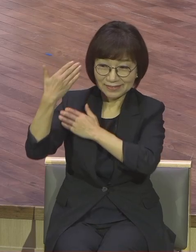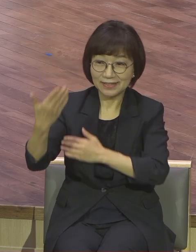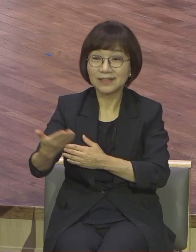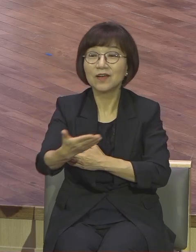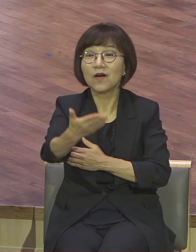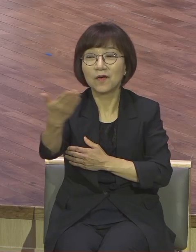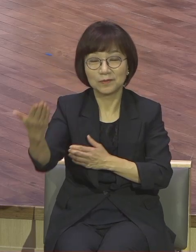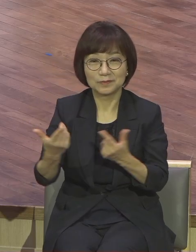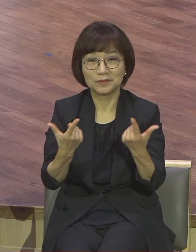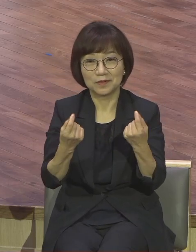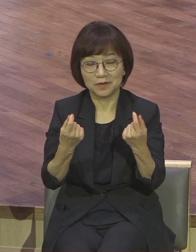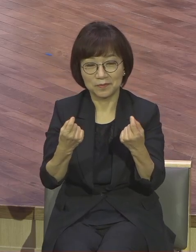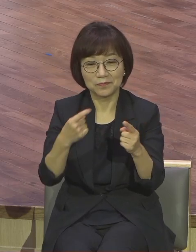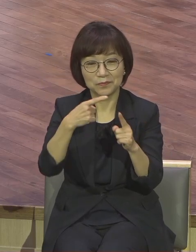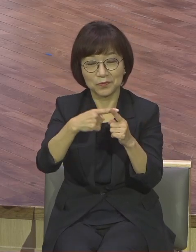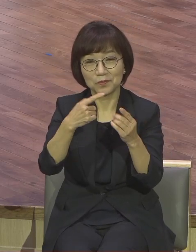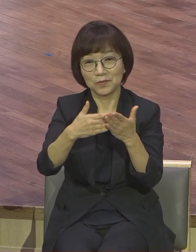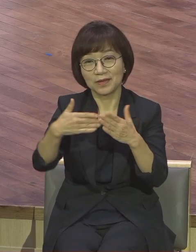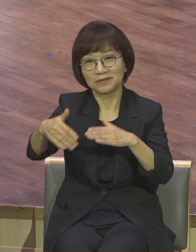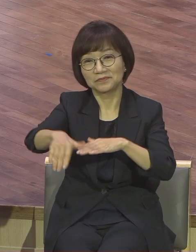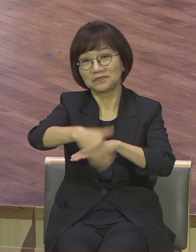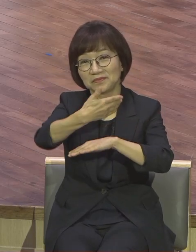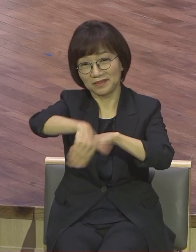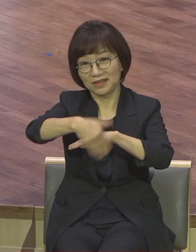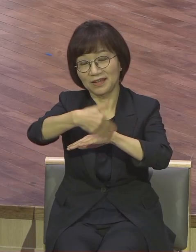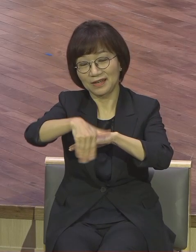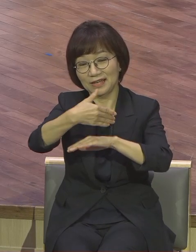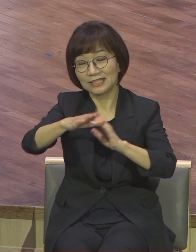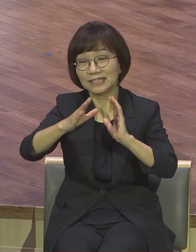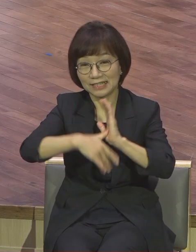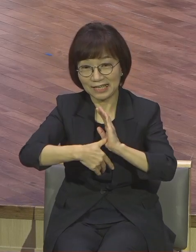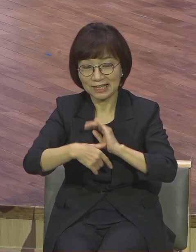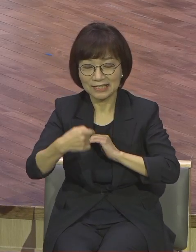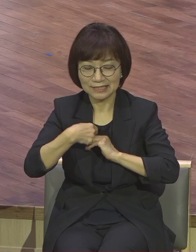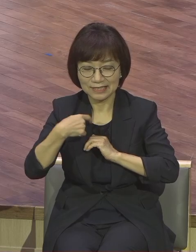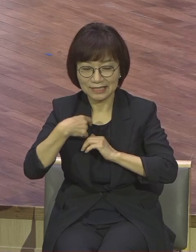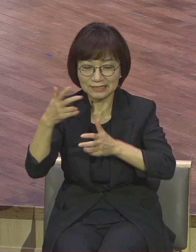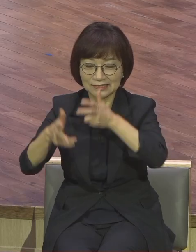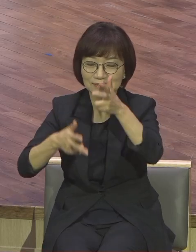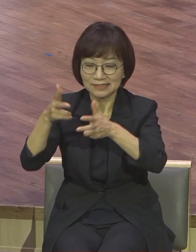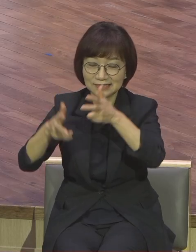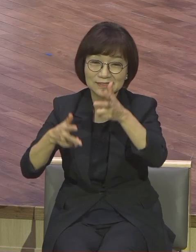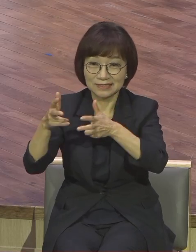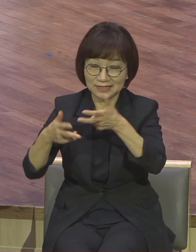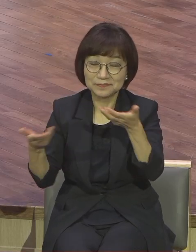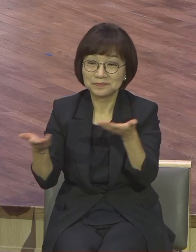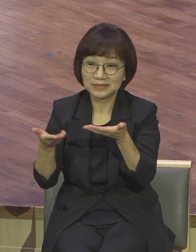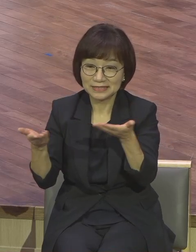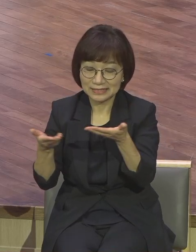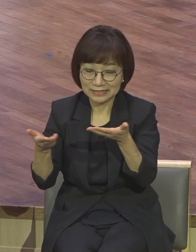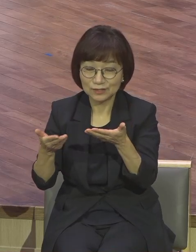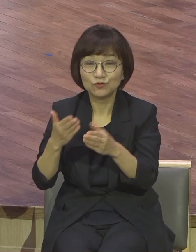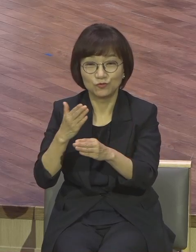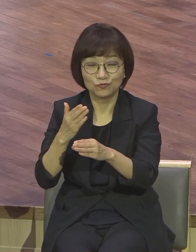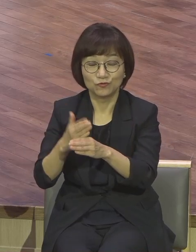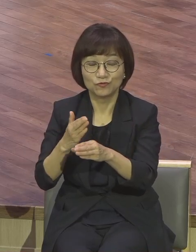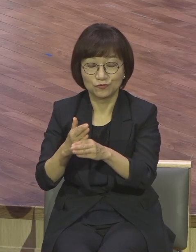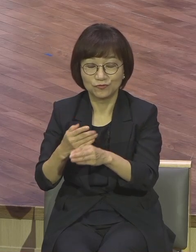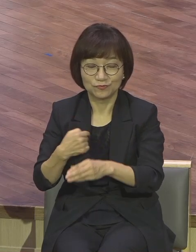물론 평생도 때에는 사업을 하죠 사업을 하는데 사업 이외에 저는